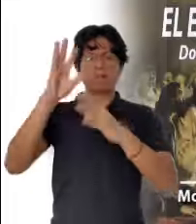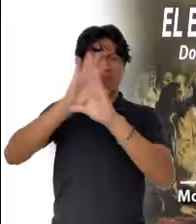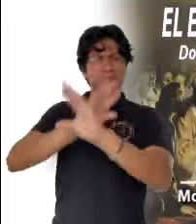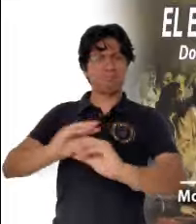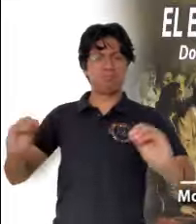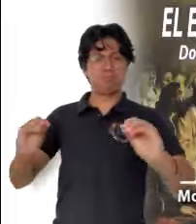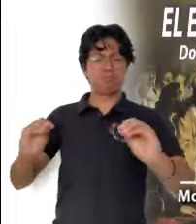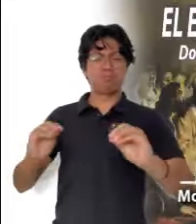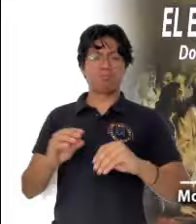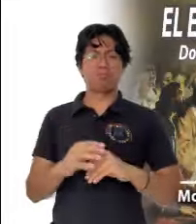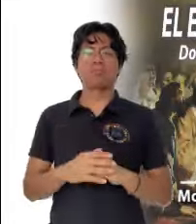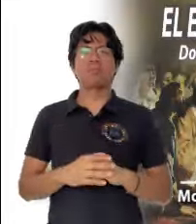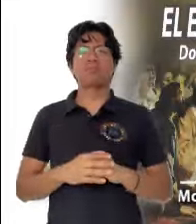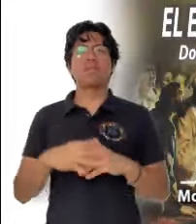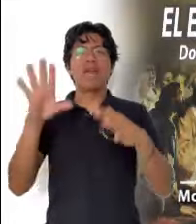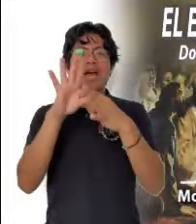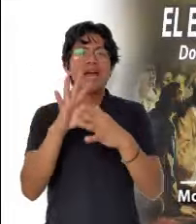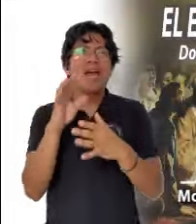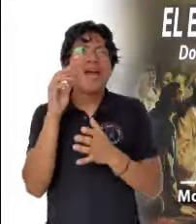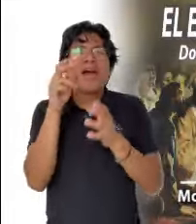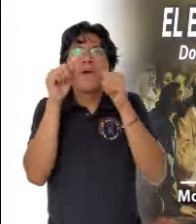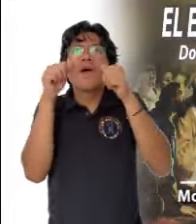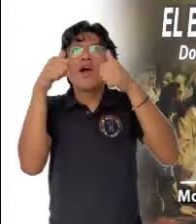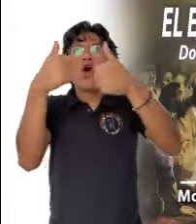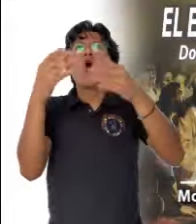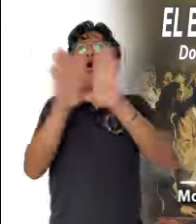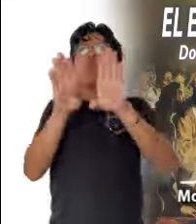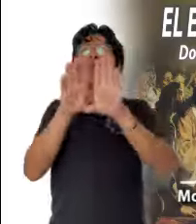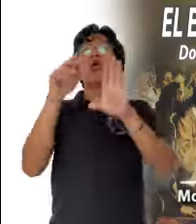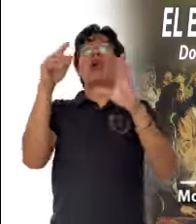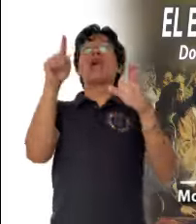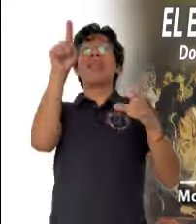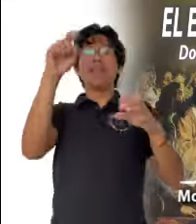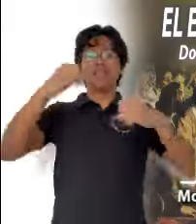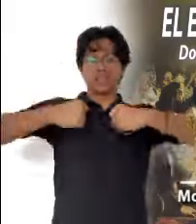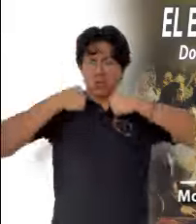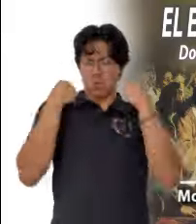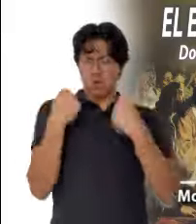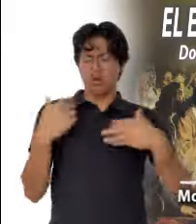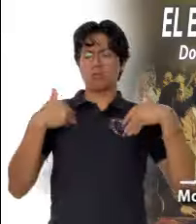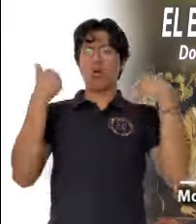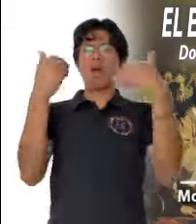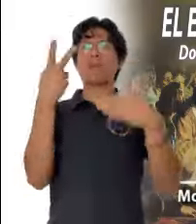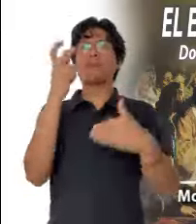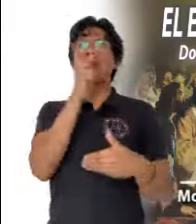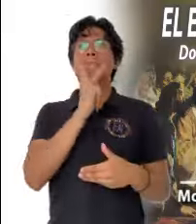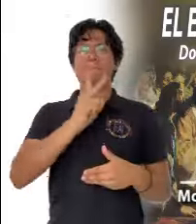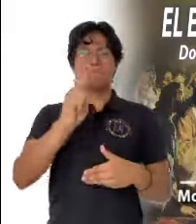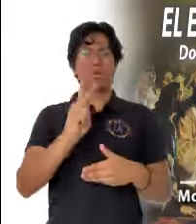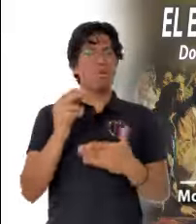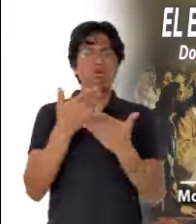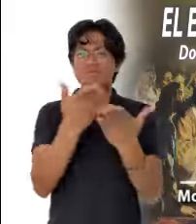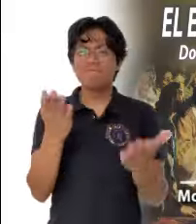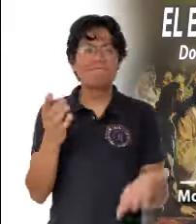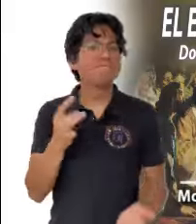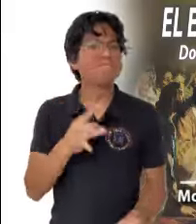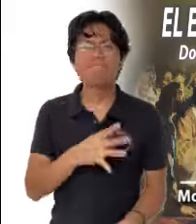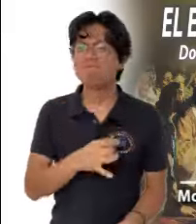nuestros fantasmas. Escuchar cómo pronuncia con seguridad y confianza aquellas palabras.